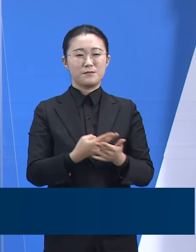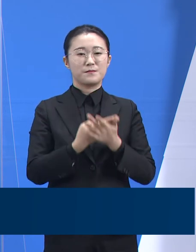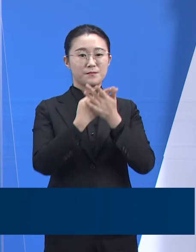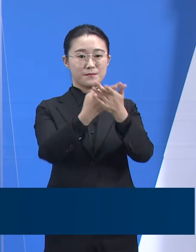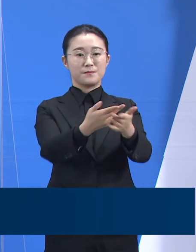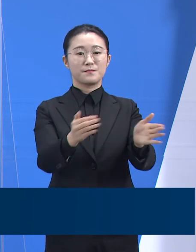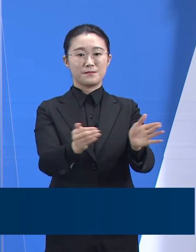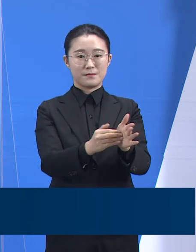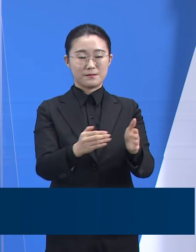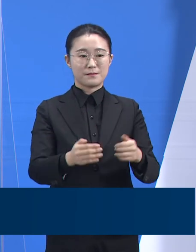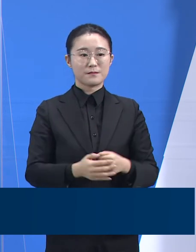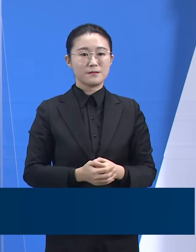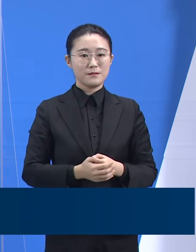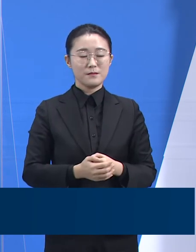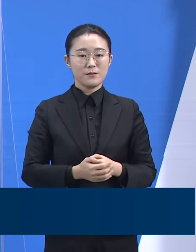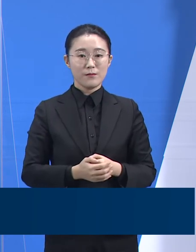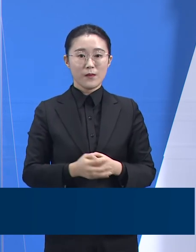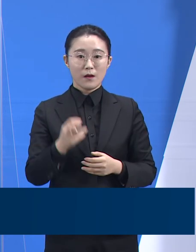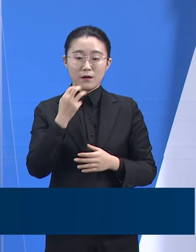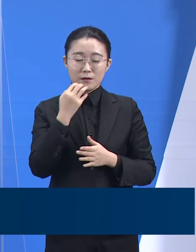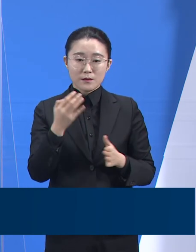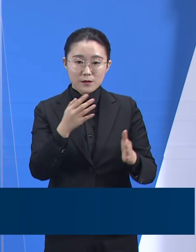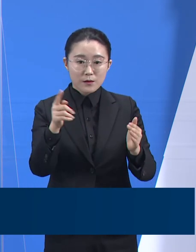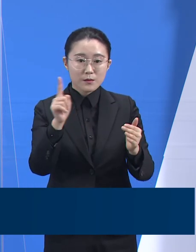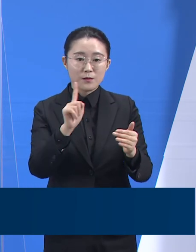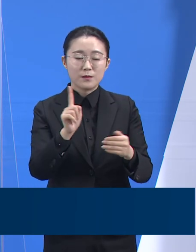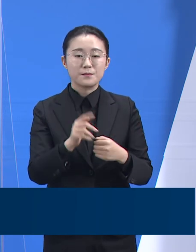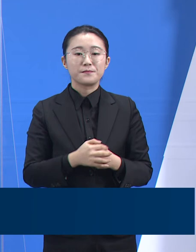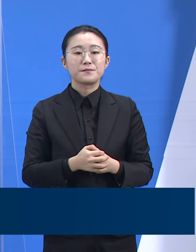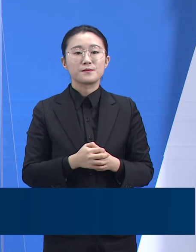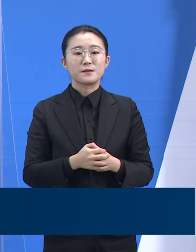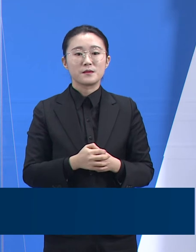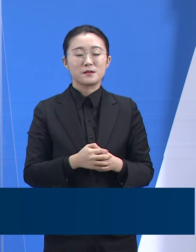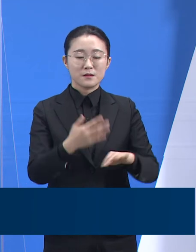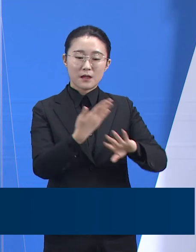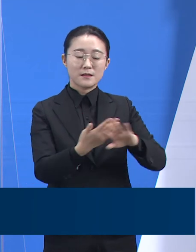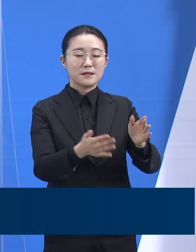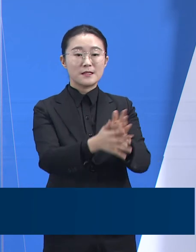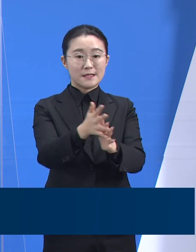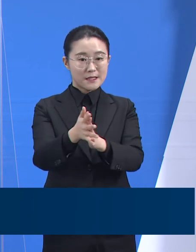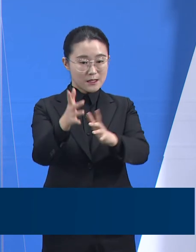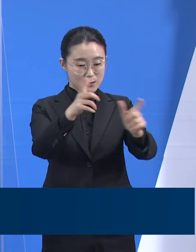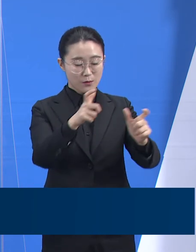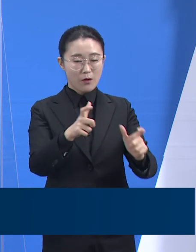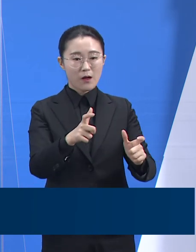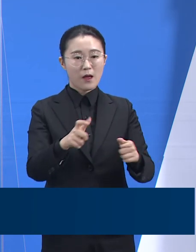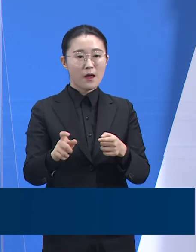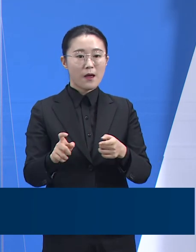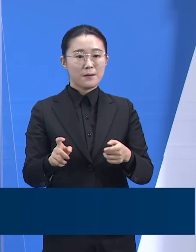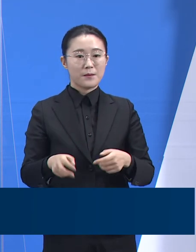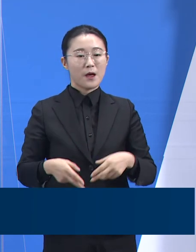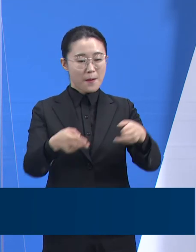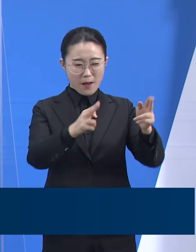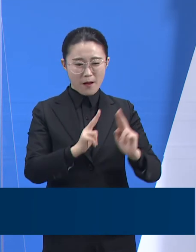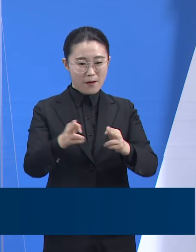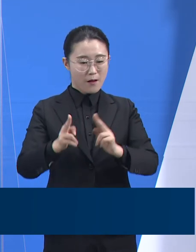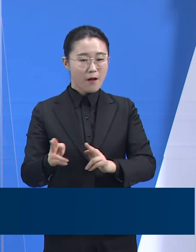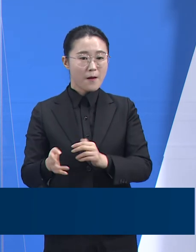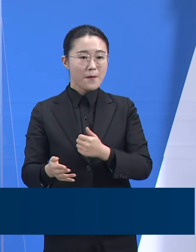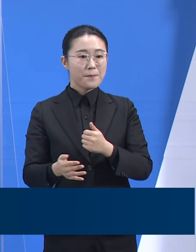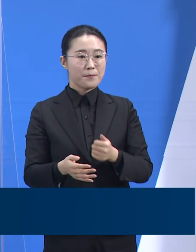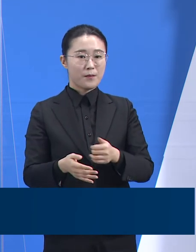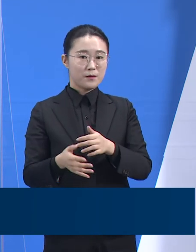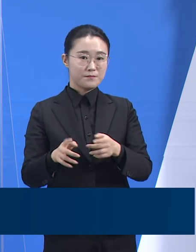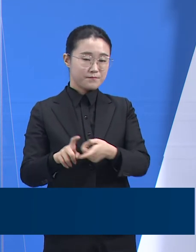경기도는 도내의 많은 민간 의료기관들과 협력하면서 추가적인 병상 확보에 최선을 다하고 있지만 절대적인